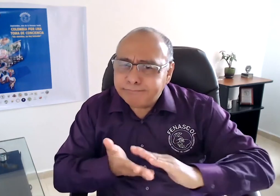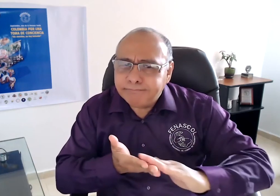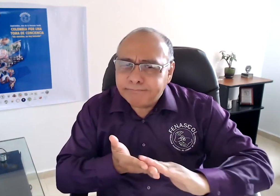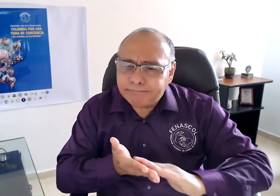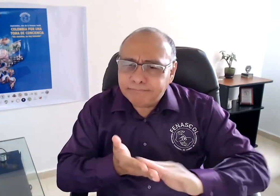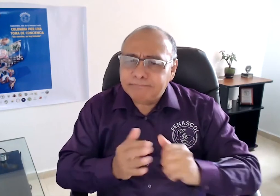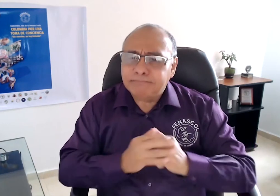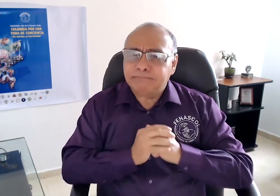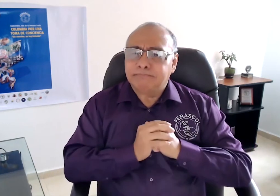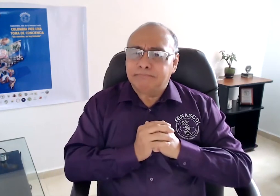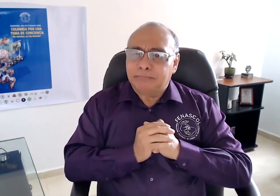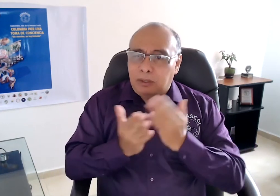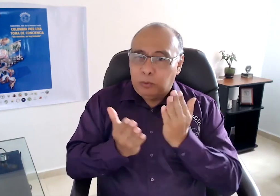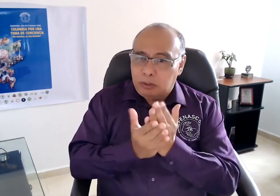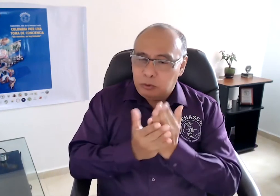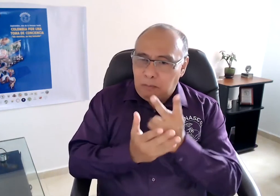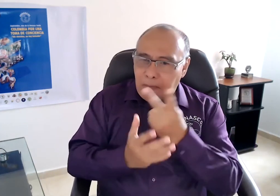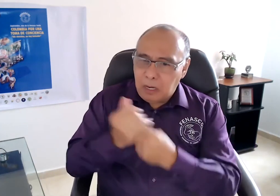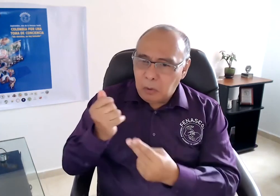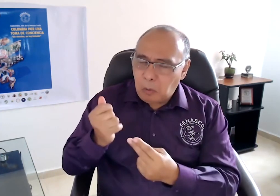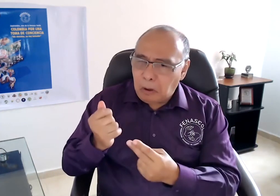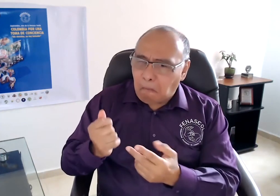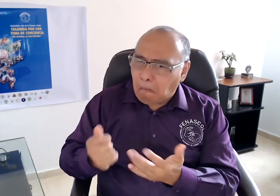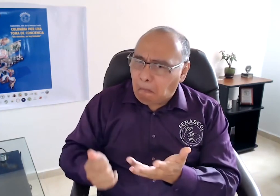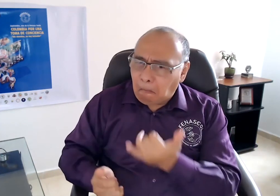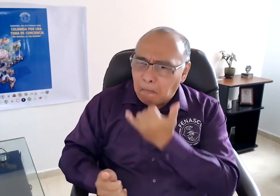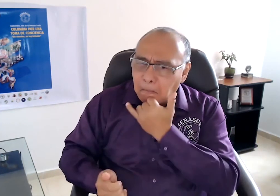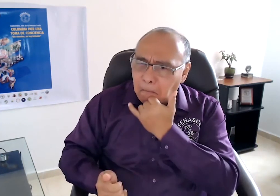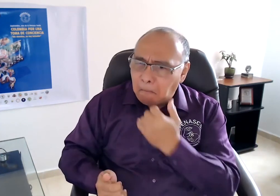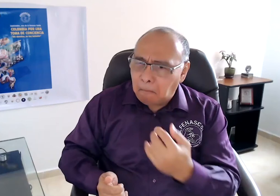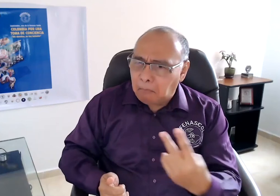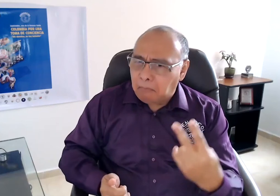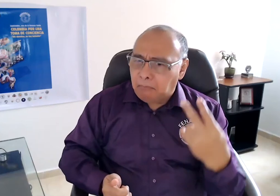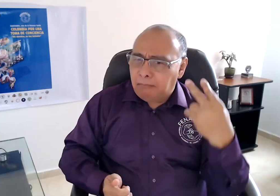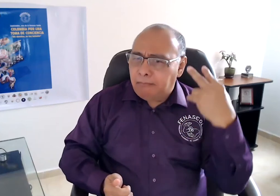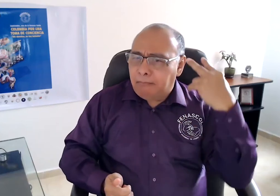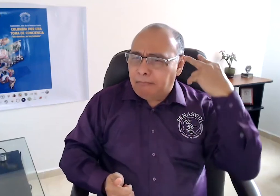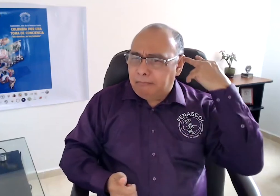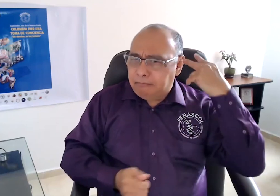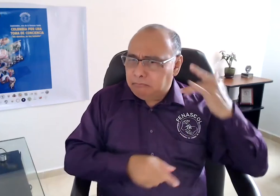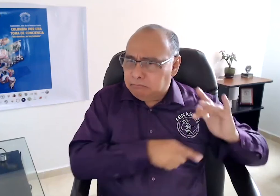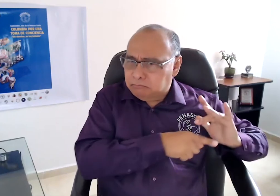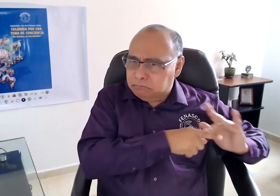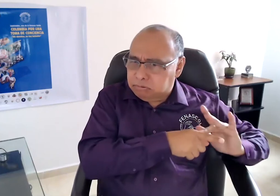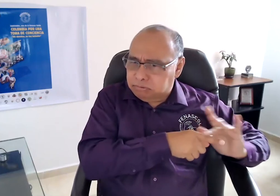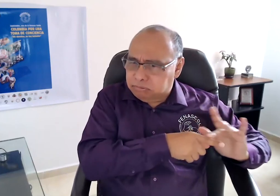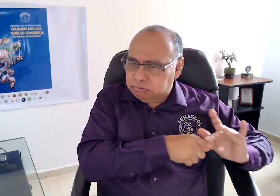de aquí en adelante, qué se puede solucionar en cuanto a la educación bicultural, qué ha pasado a través del tiempo,